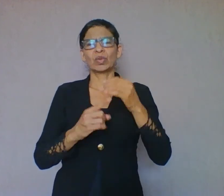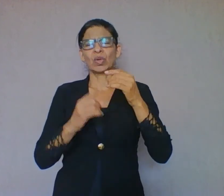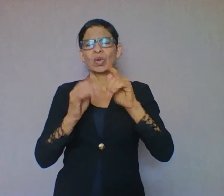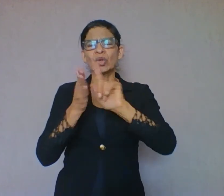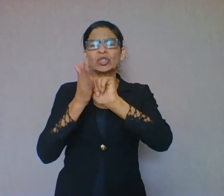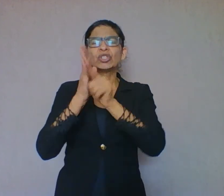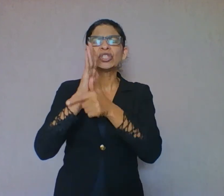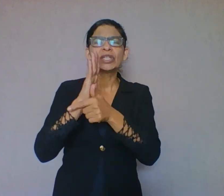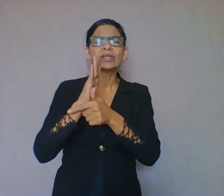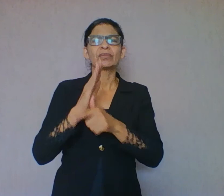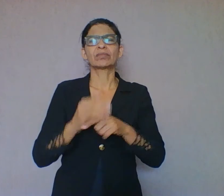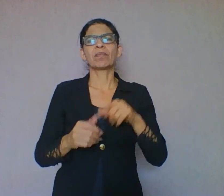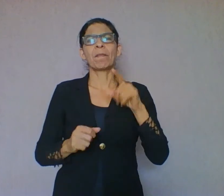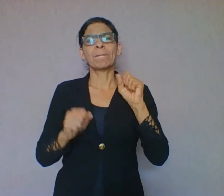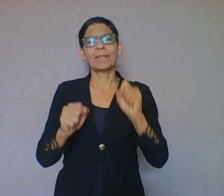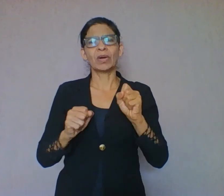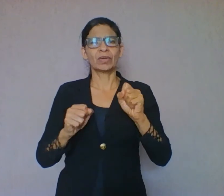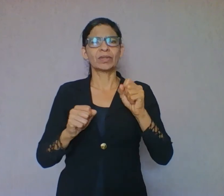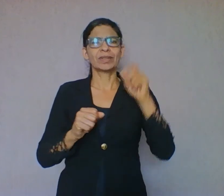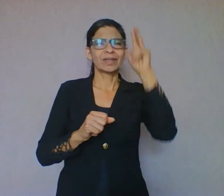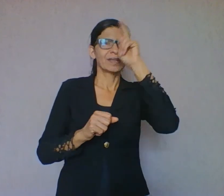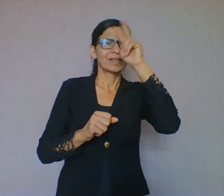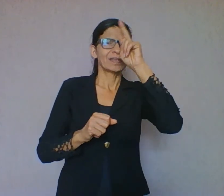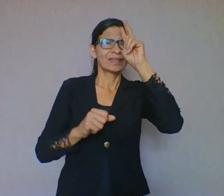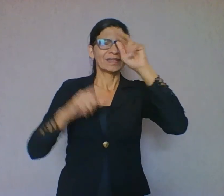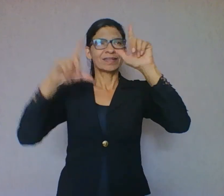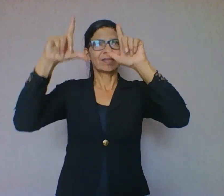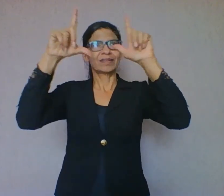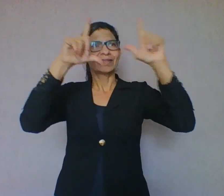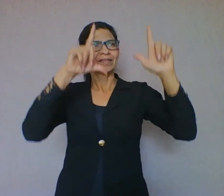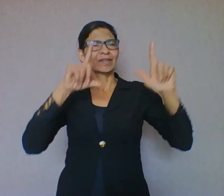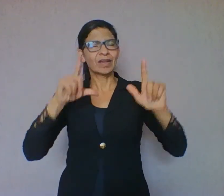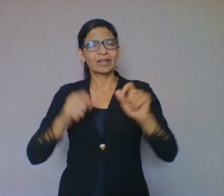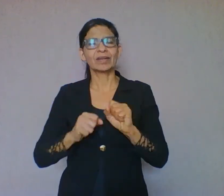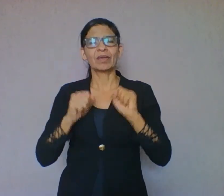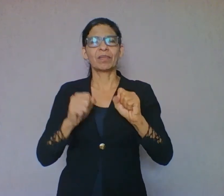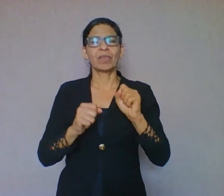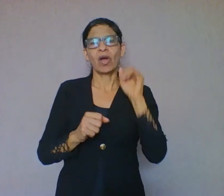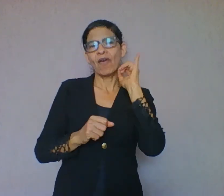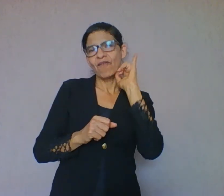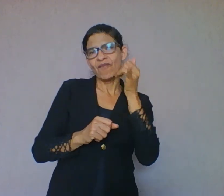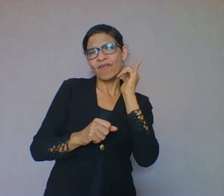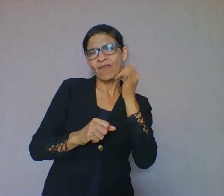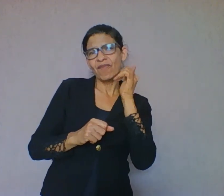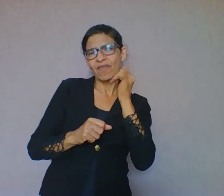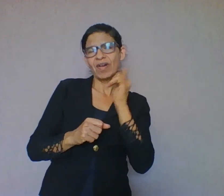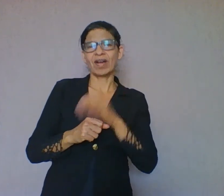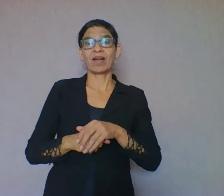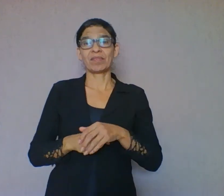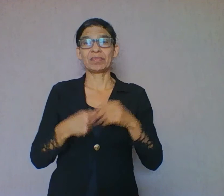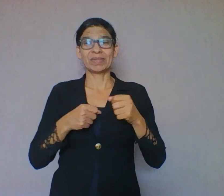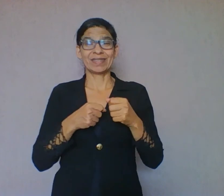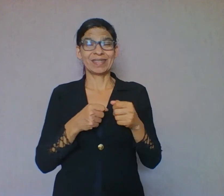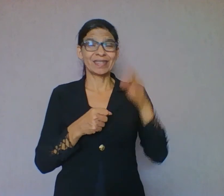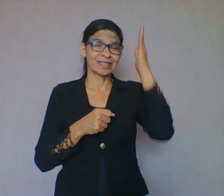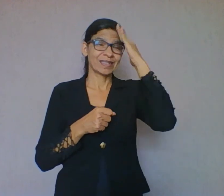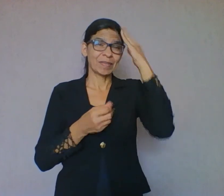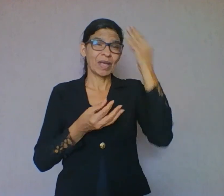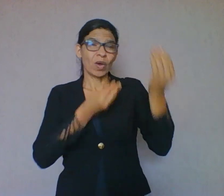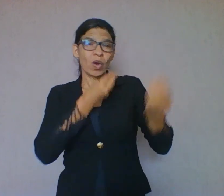fábula. Então, eu preciso analisar o gênero textual. Quinto, observação e análise do